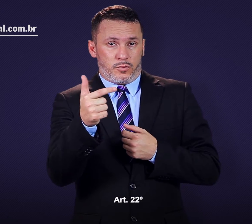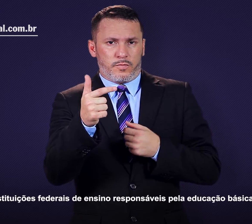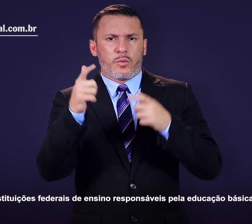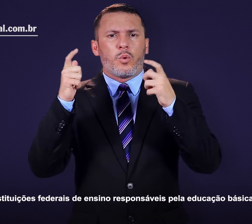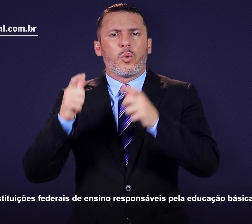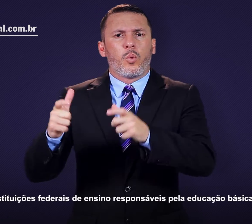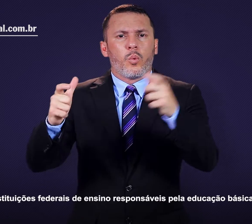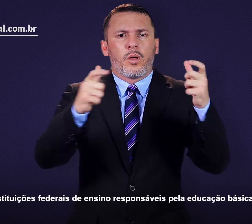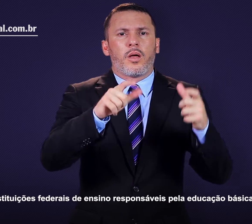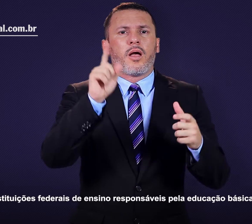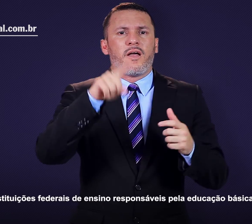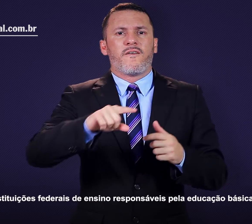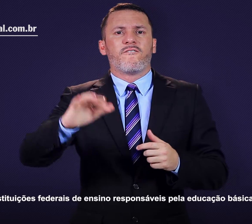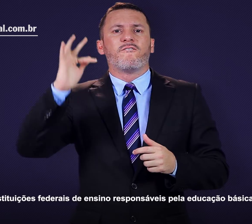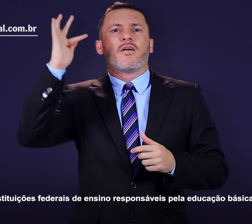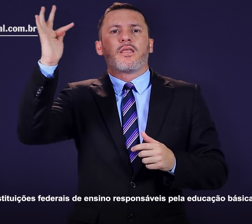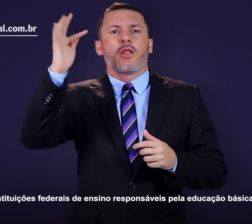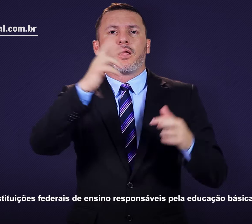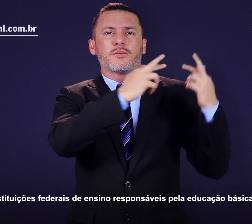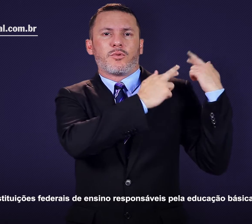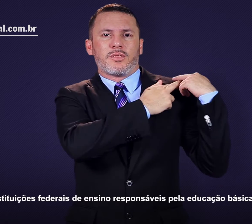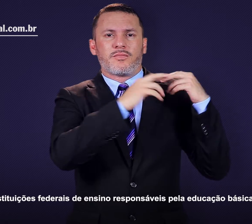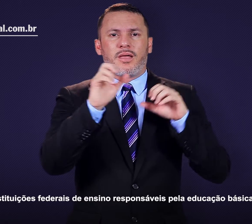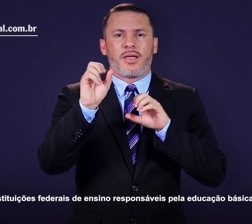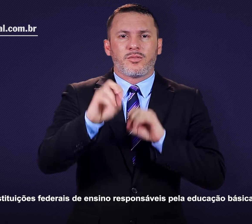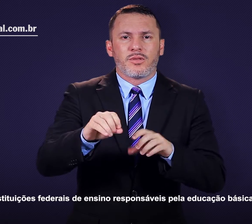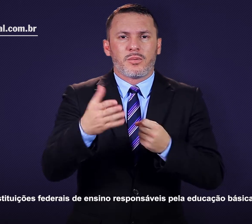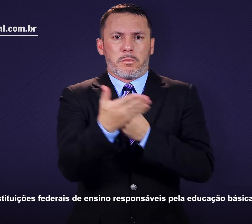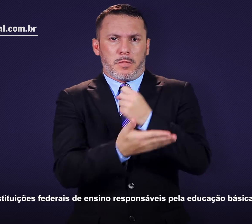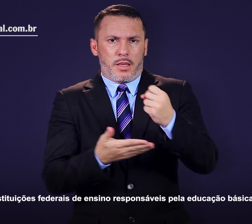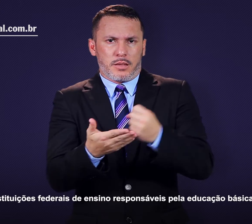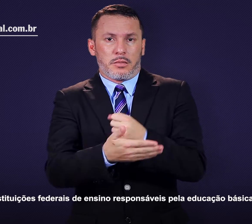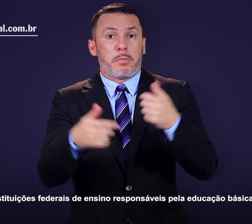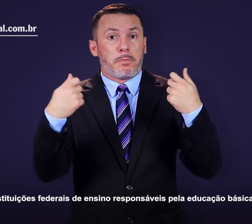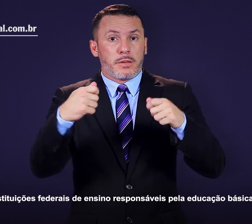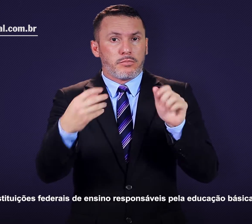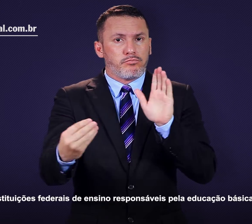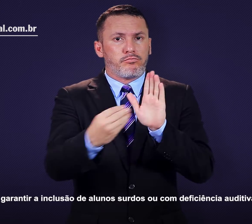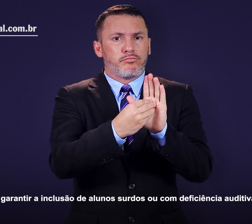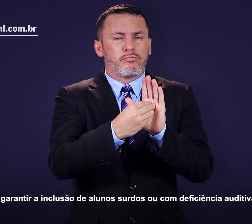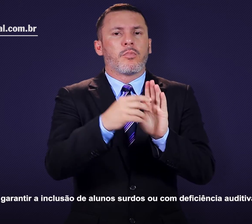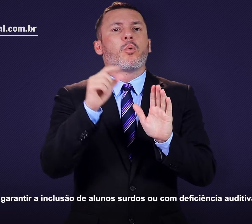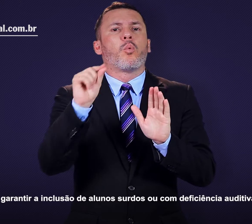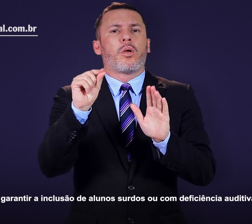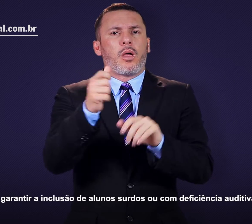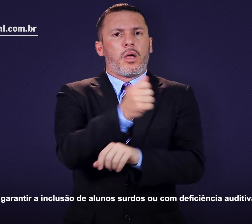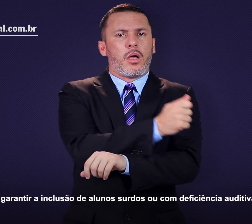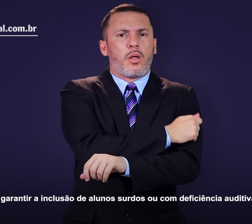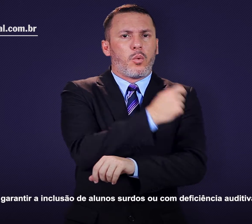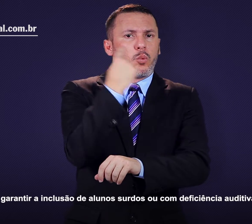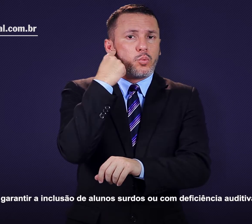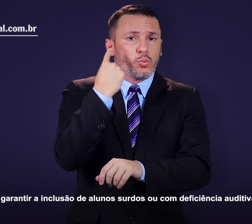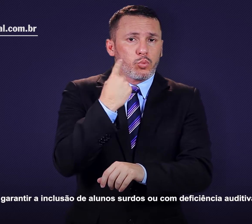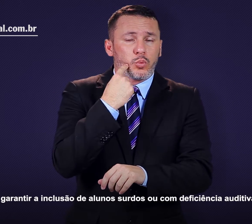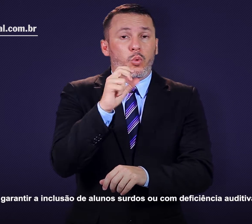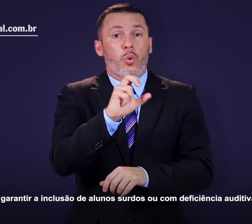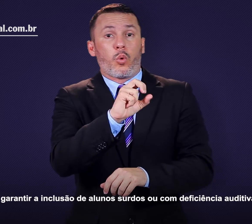As instituições federais de ensino responsáveis pela educação básica devem garantir a inclusão de alunos surdos ou com